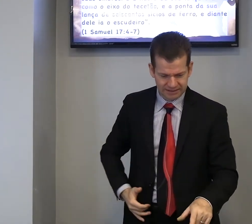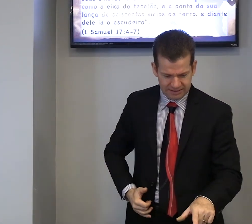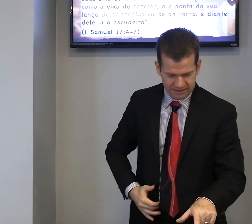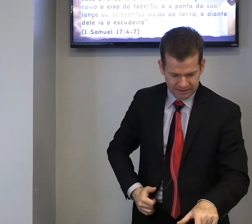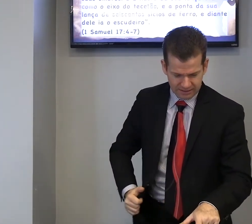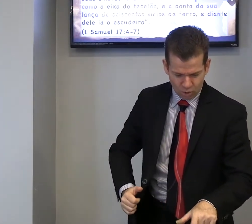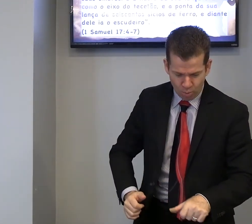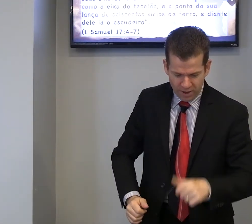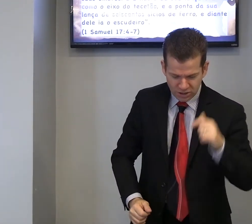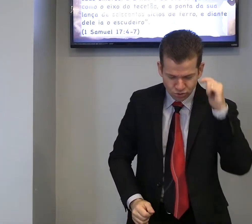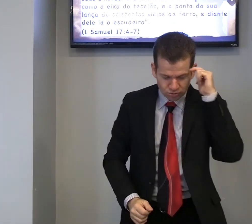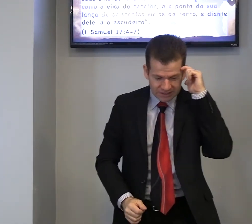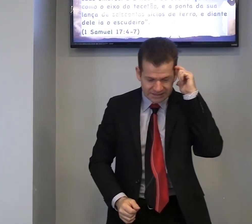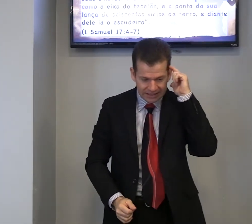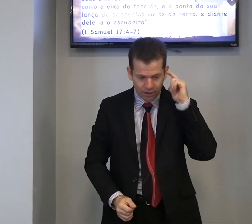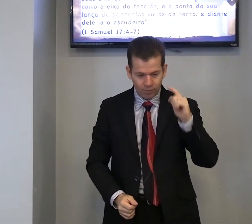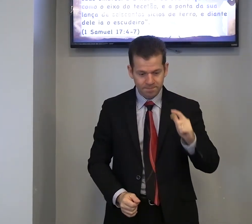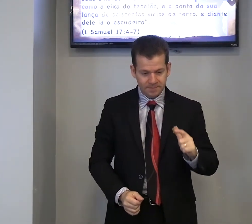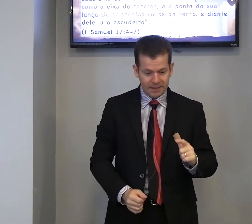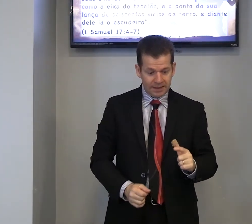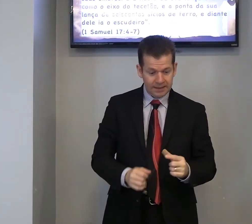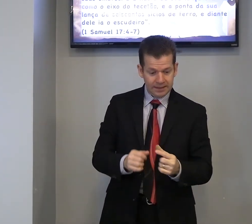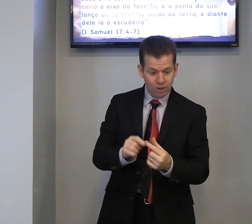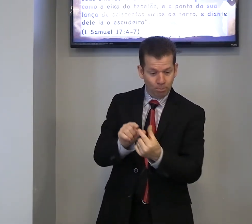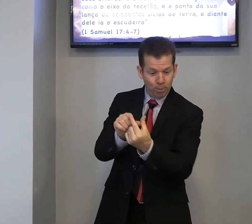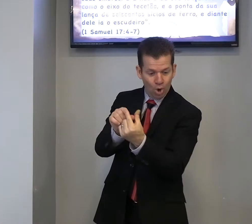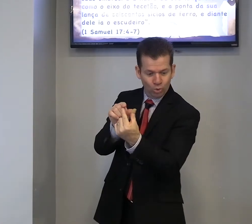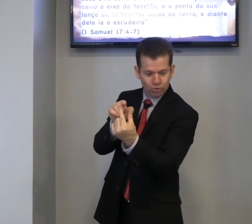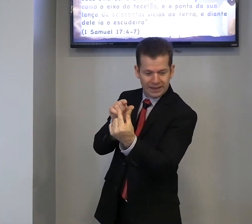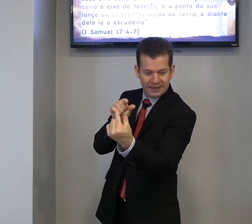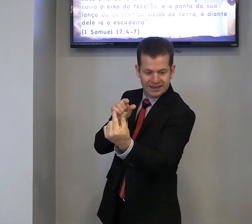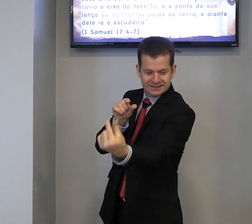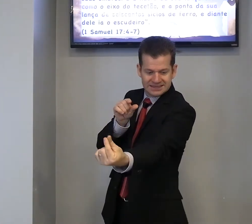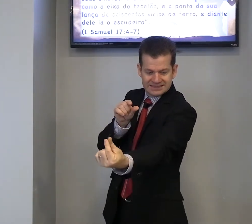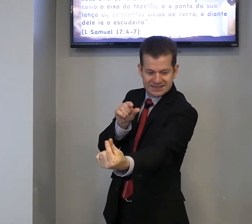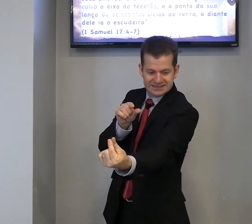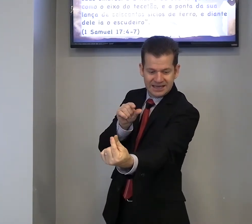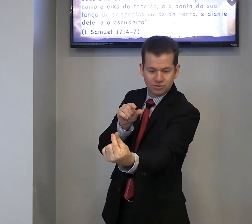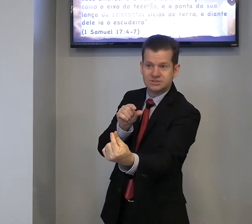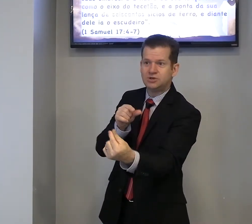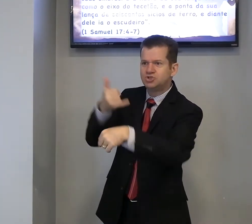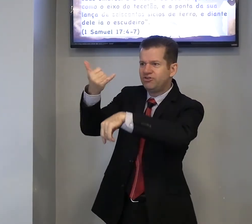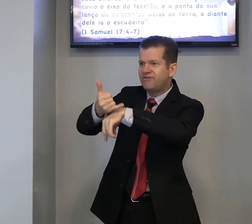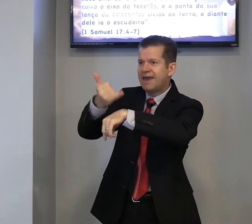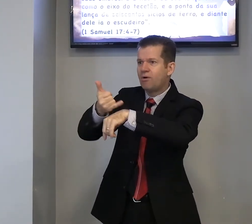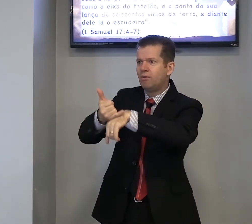com o eixo do tecedão, e o ponto da lança, é seiscentos ciclos de ferro,